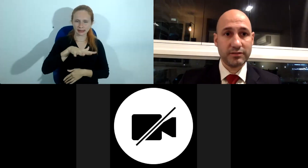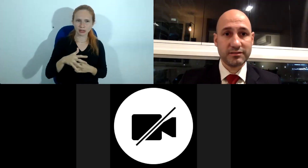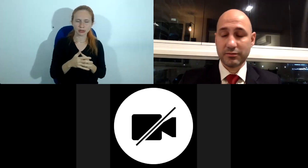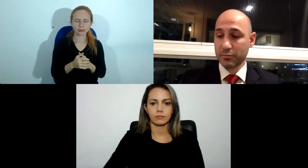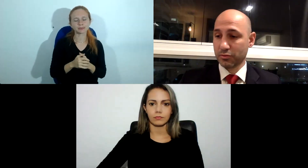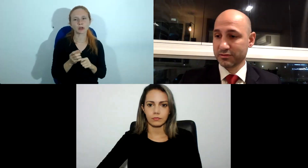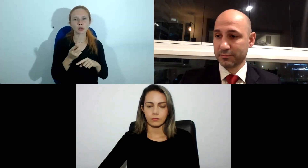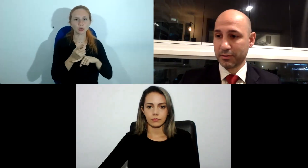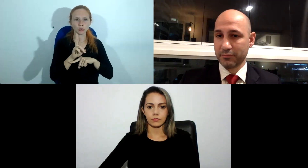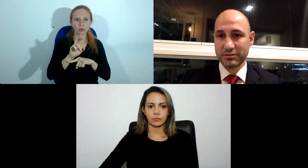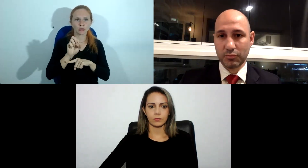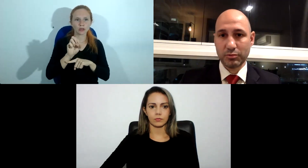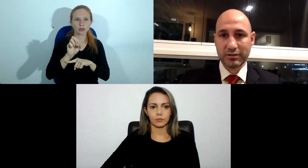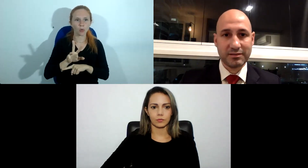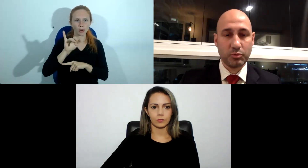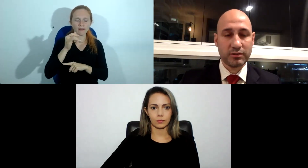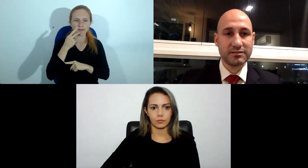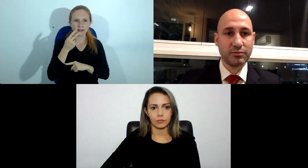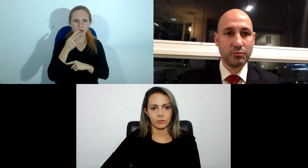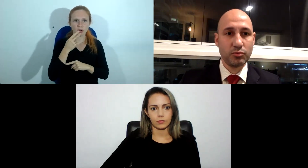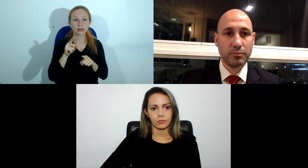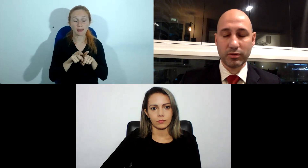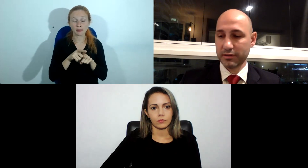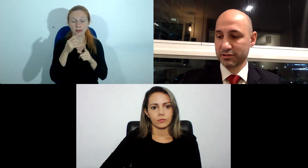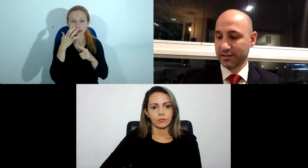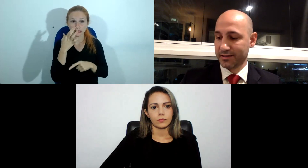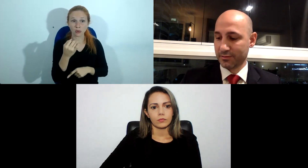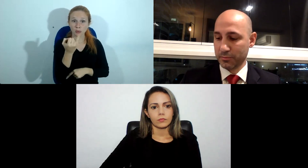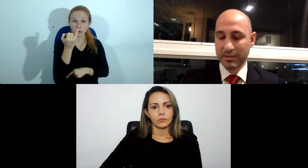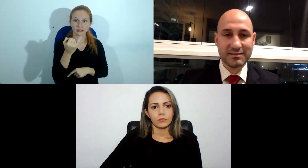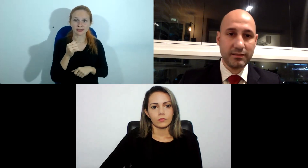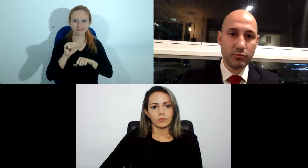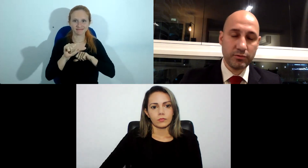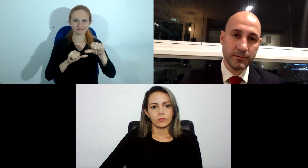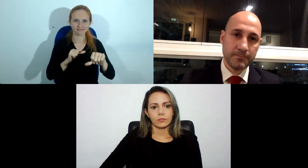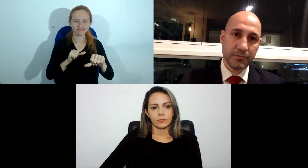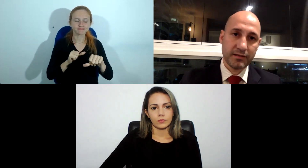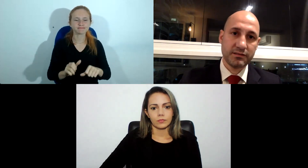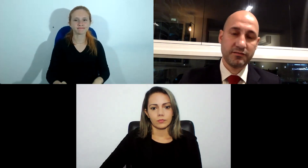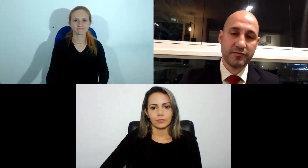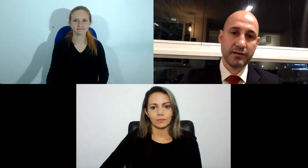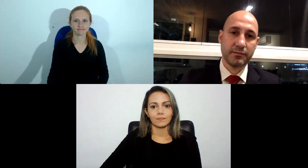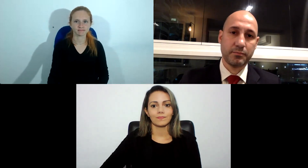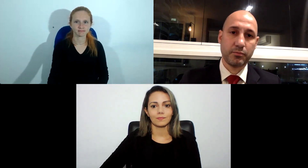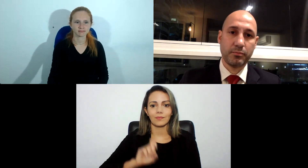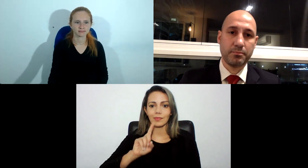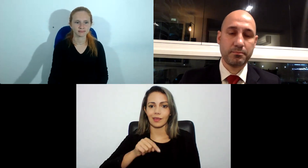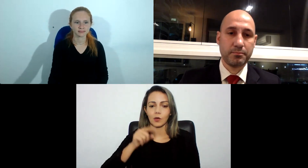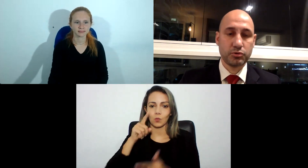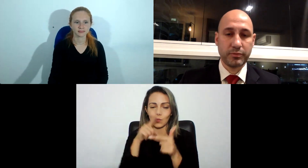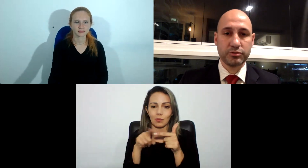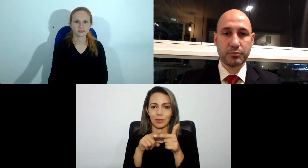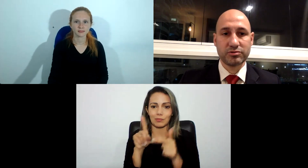doutor disse aí uma coisa que me chamou muita atenção e é muito importante que é um empecilho que a gente enfrenta para